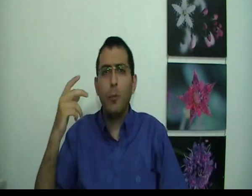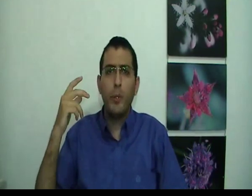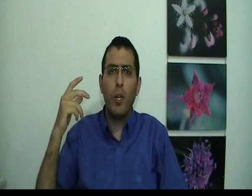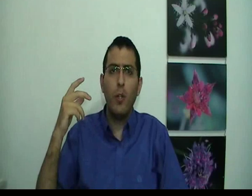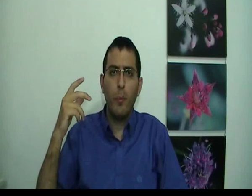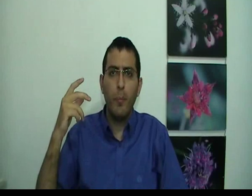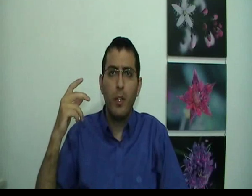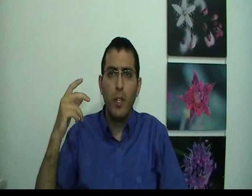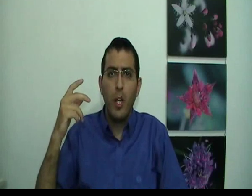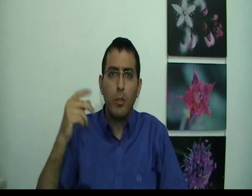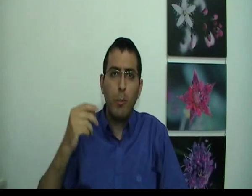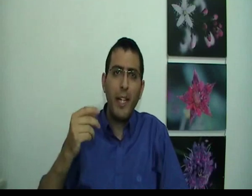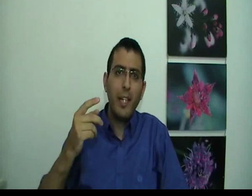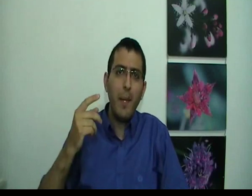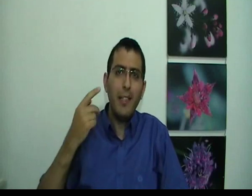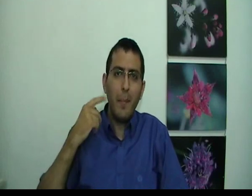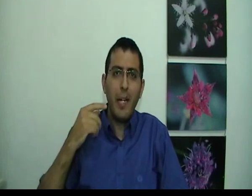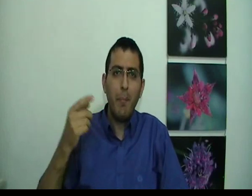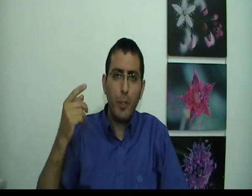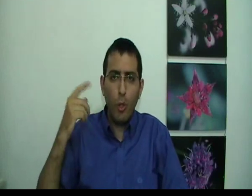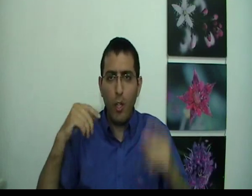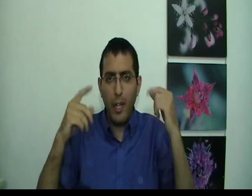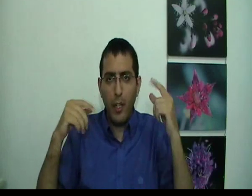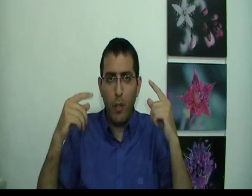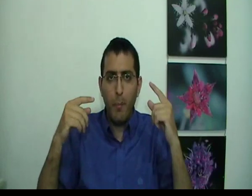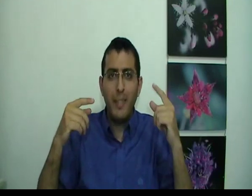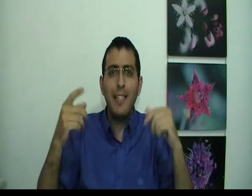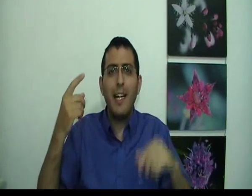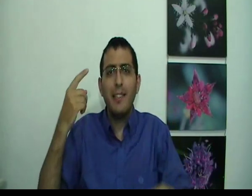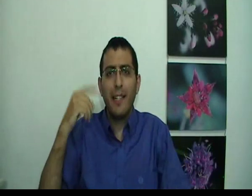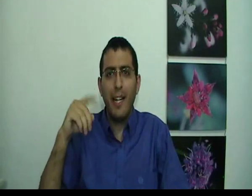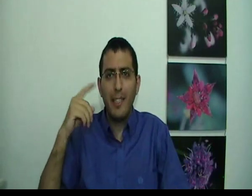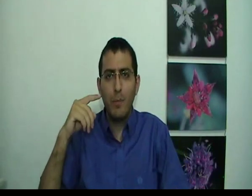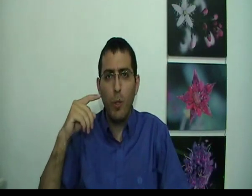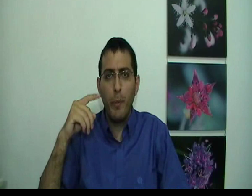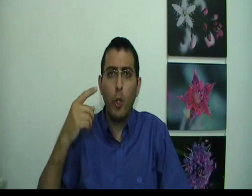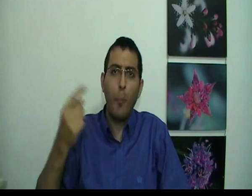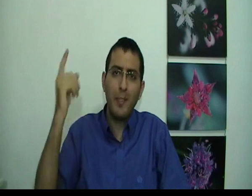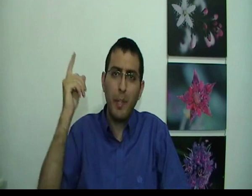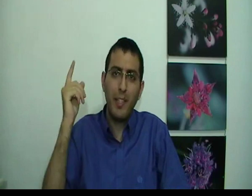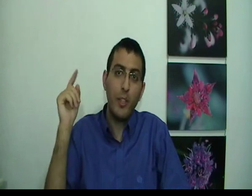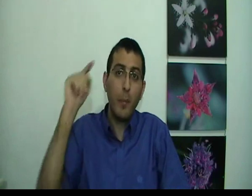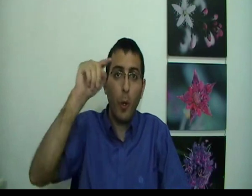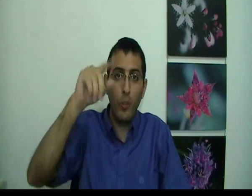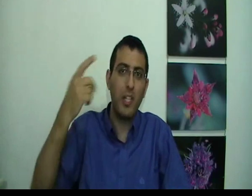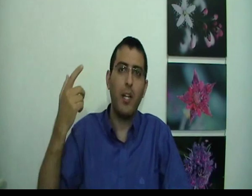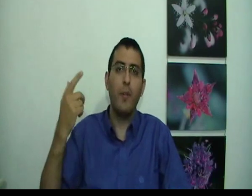בתוך חלום זאת אומרת אם האדם היה בתוך החלום מצליח להסתכל על עצמו מתוך פרספקטיבה של מחוץ לחלום